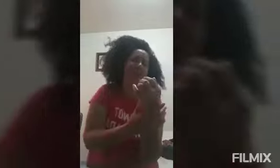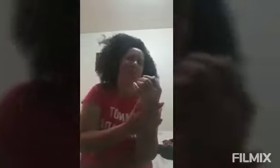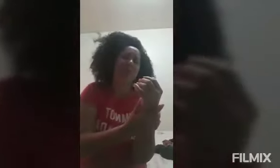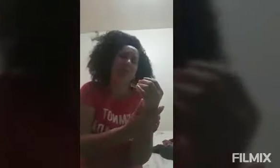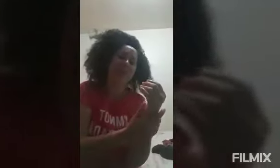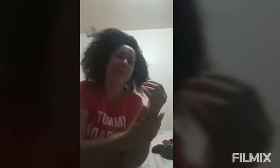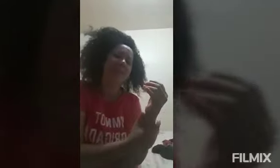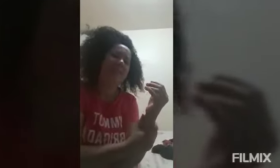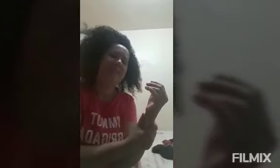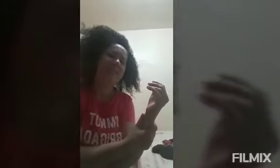tudo duro.